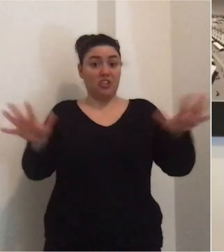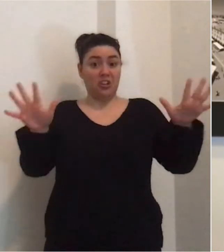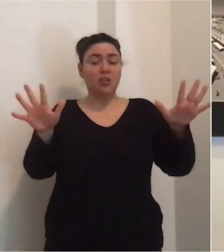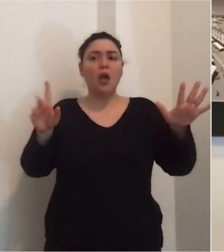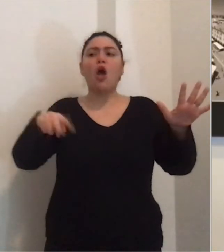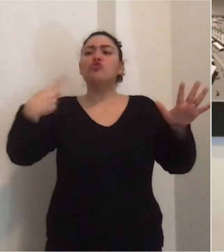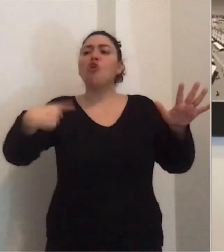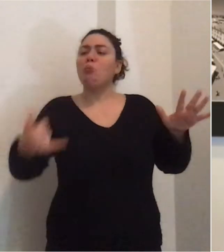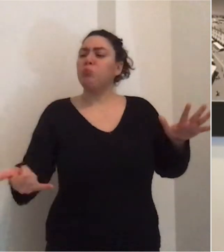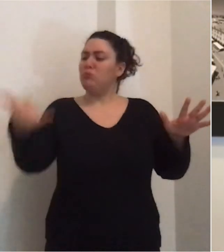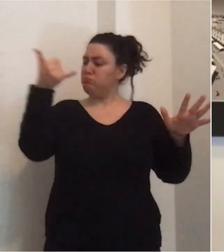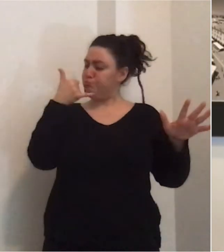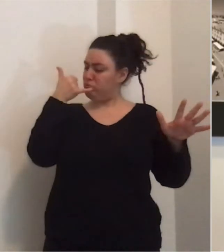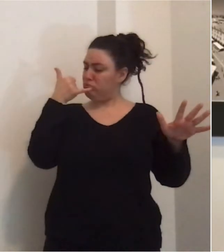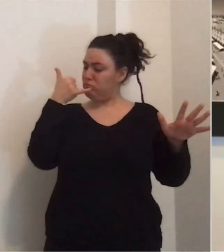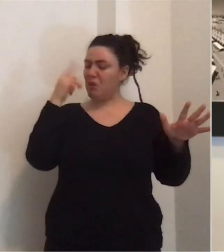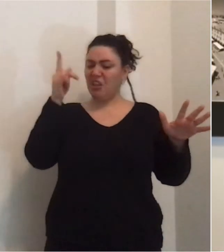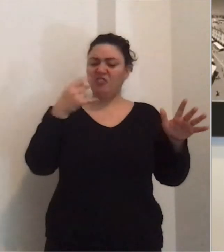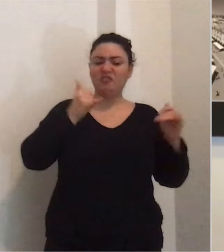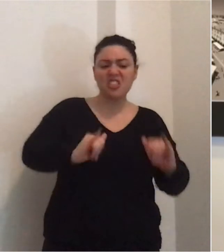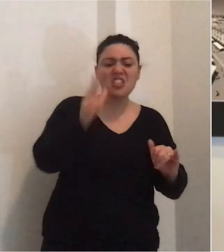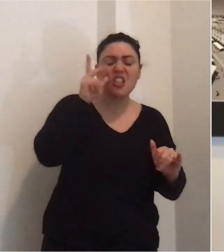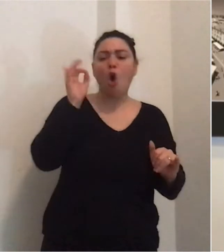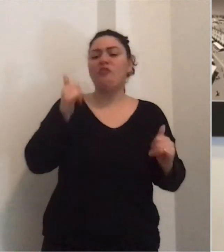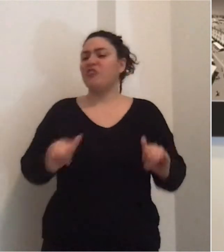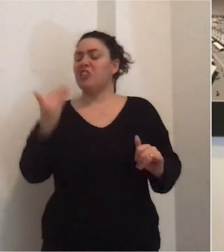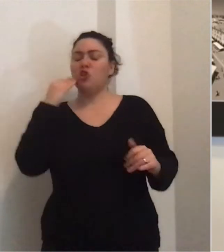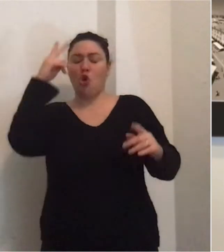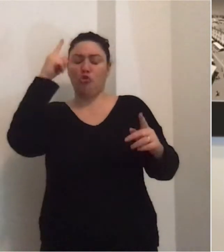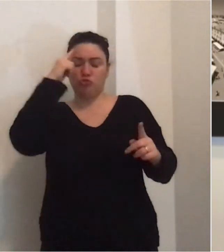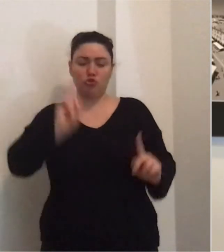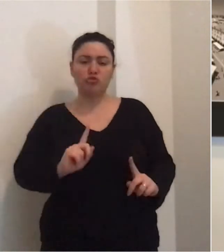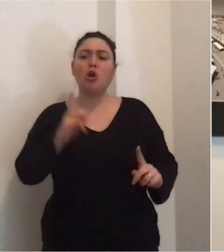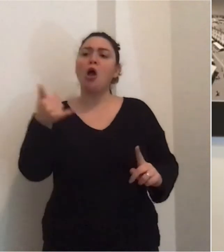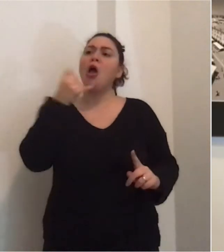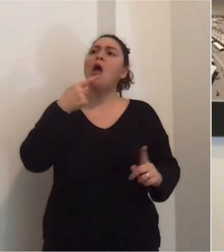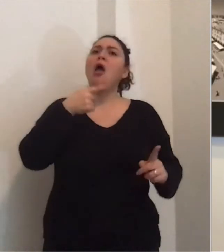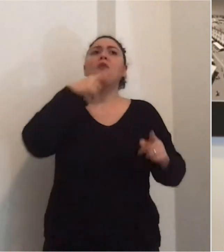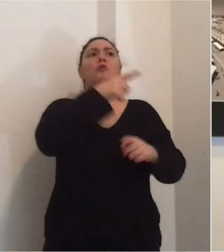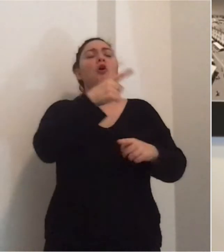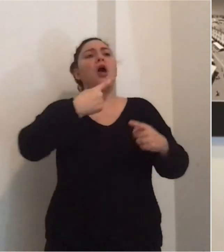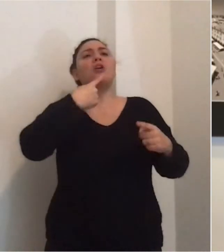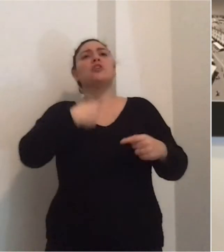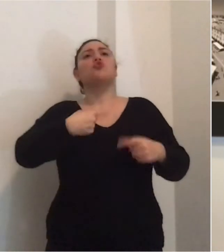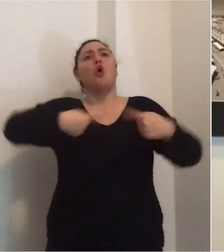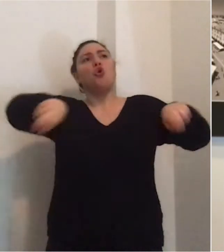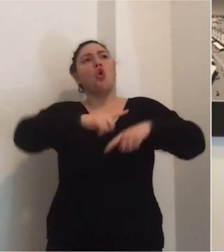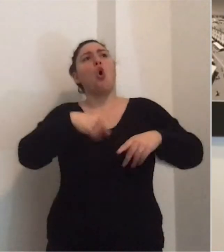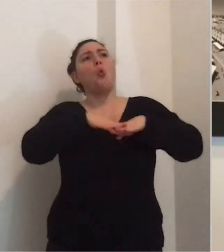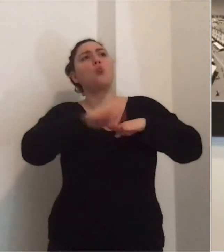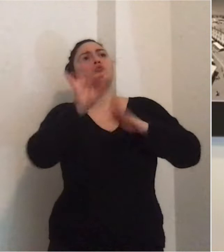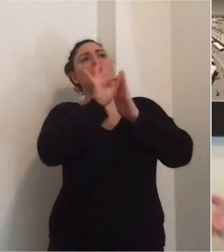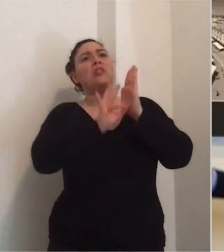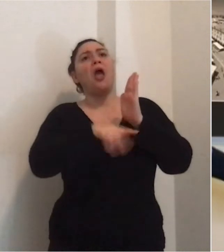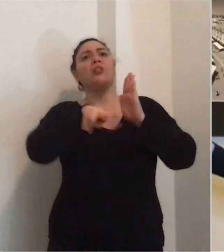dopo ha telefonato, non ho capito se la figlia o il figlio, minacciandoci di aver usato dati in ogni nostro possesso per la